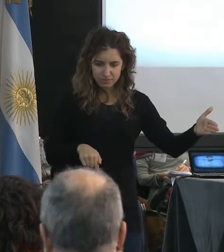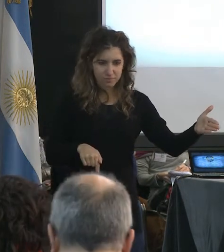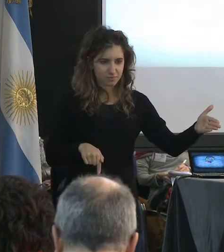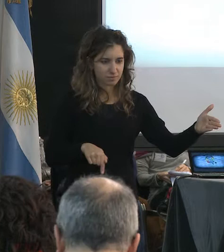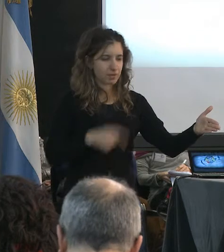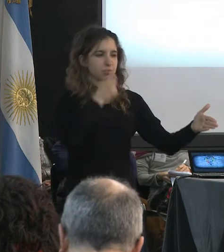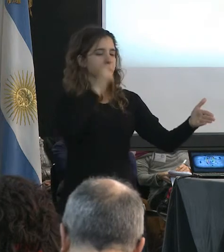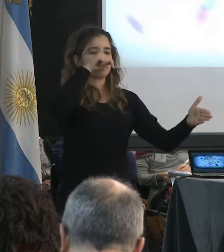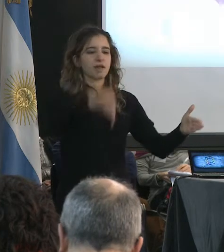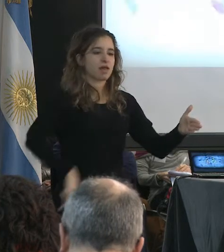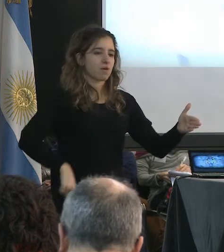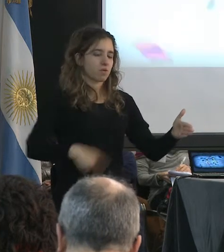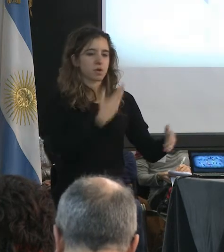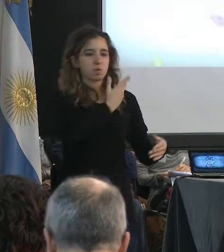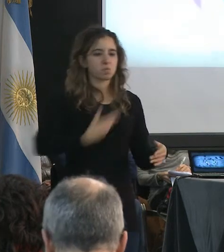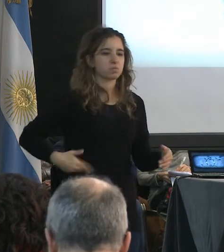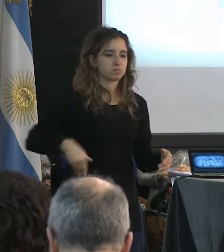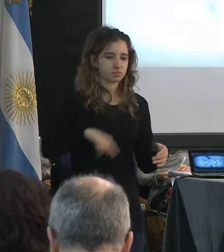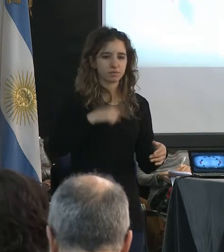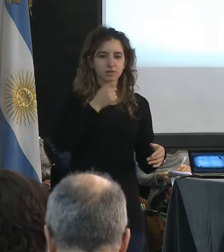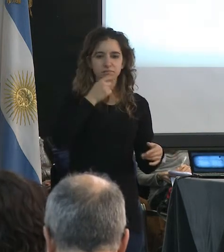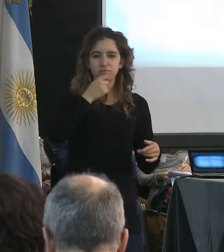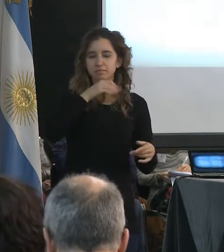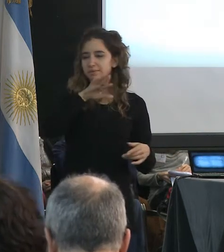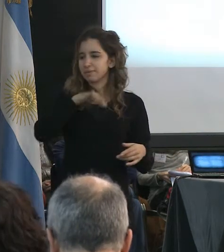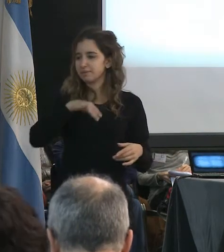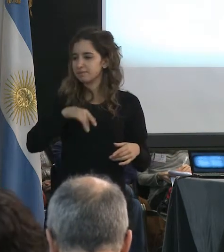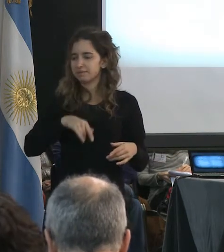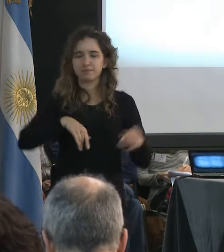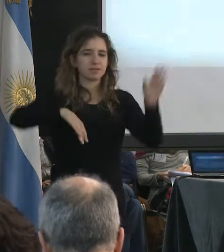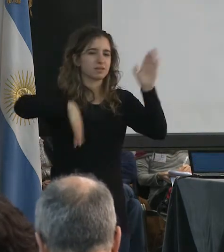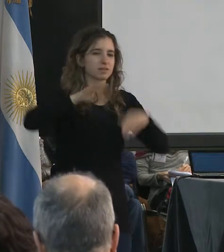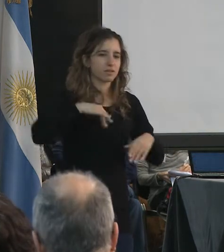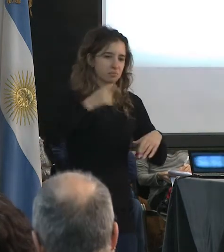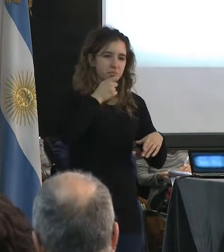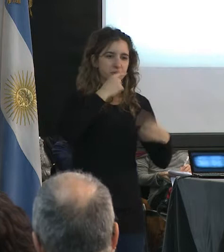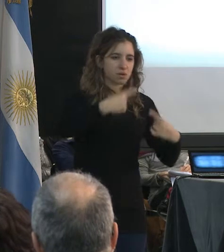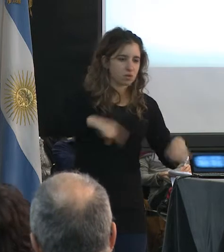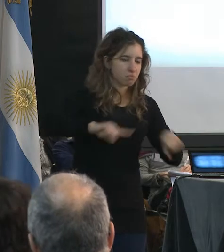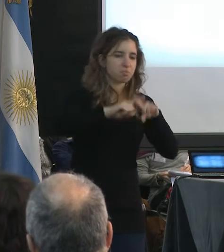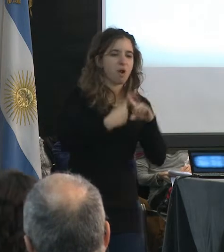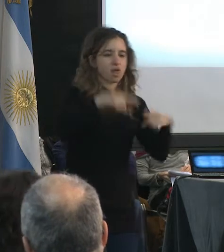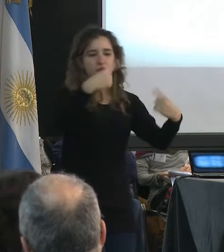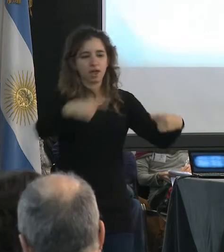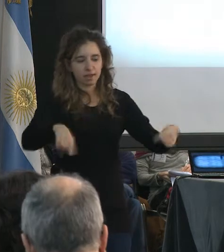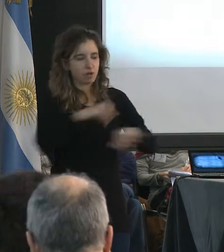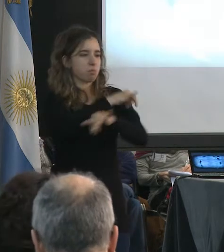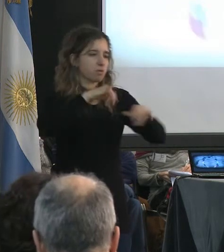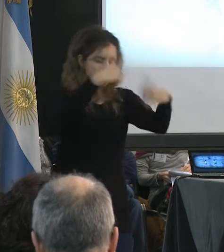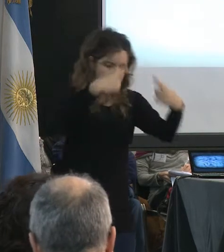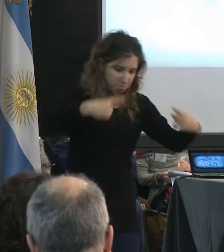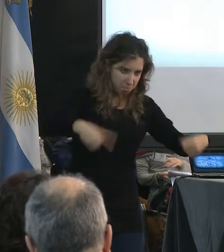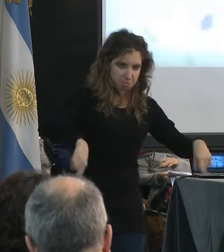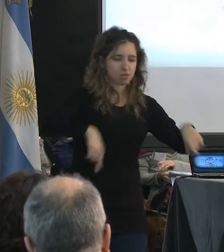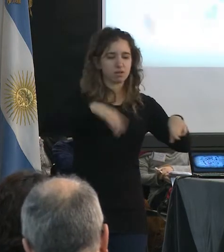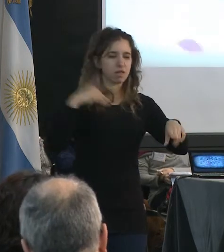la publicidad y dar los espacios oficiales, tenemos que tomar empleados para poder cubrir todas las necesidades de los partidos políticos, publicidad, etcétera, etcétera.